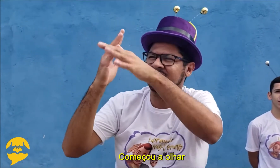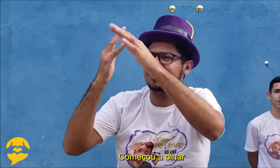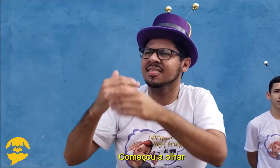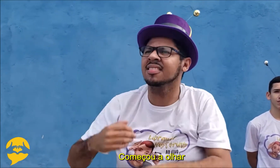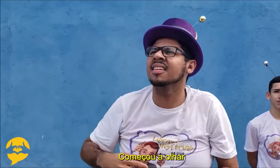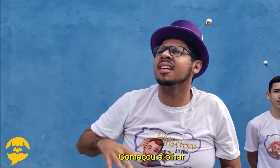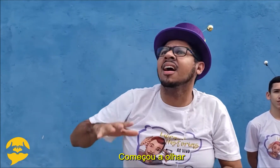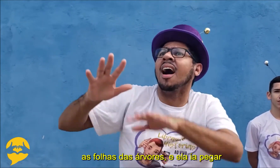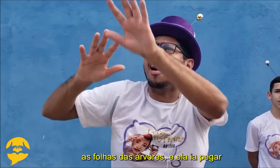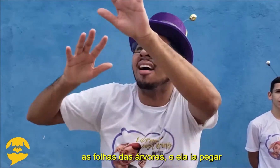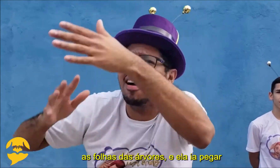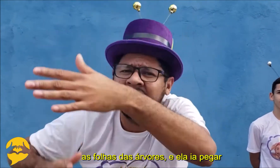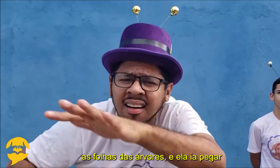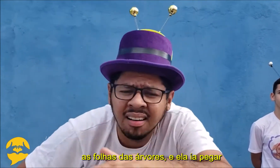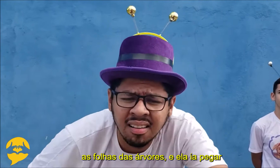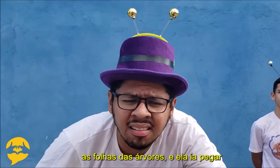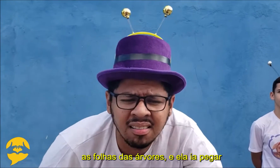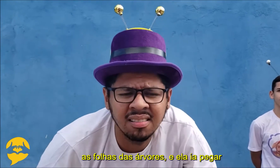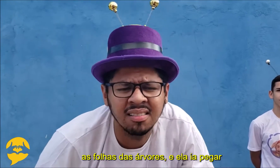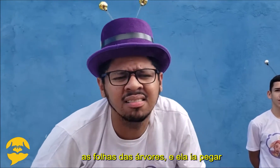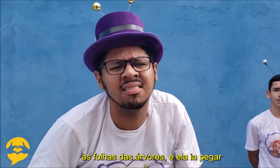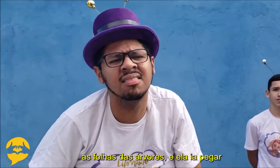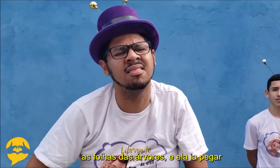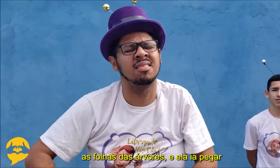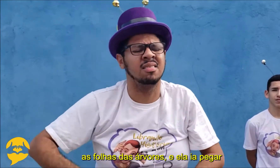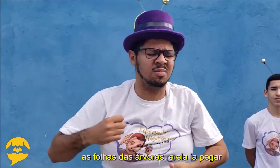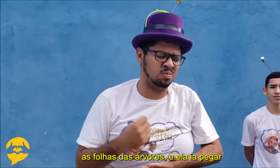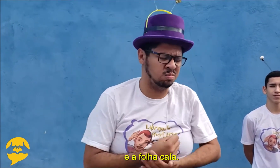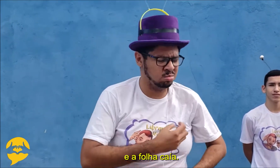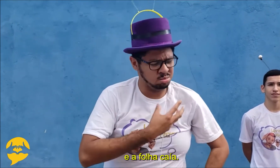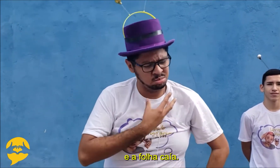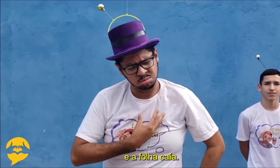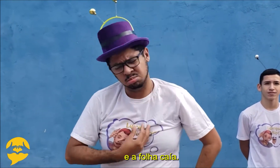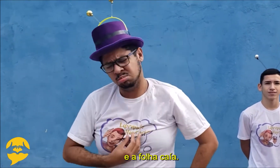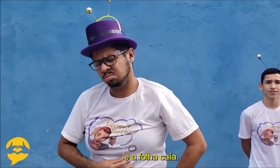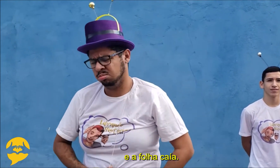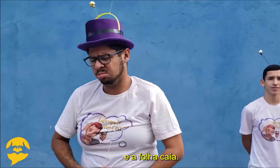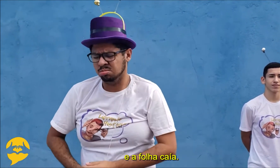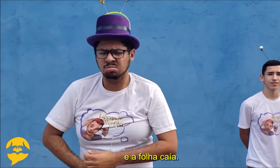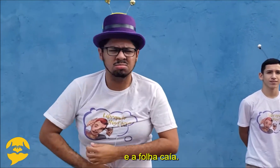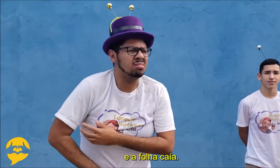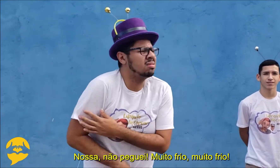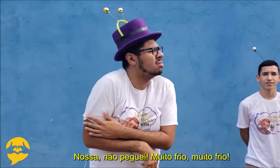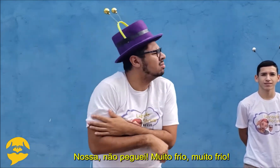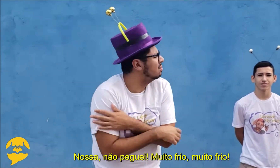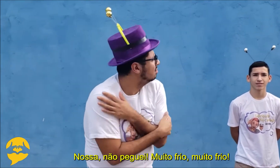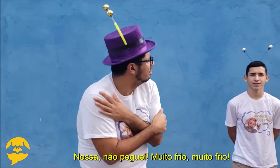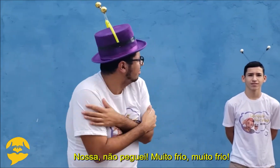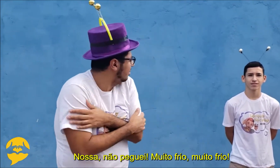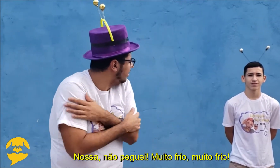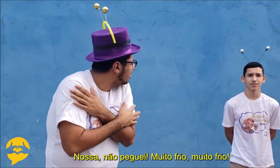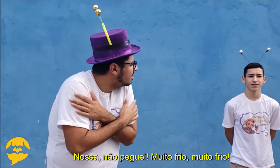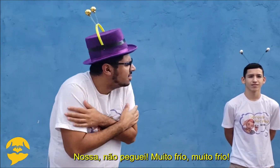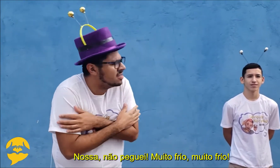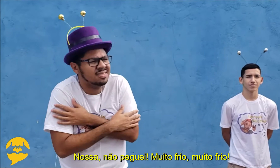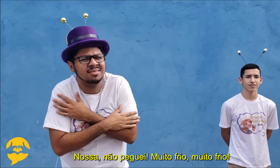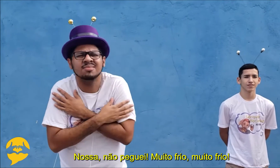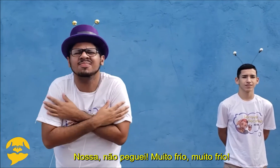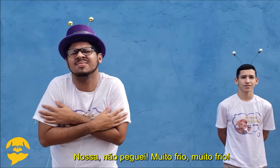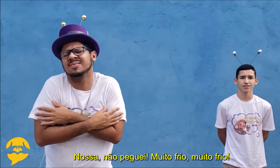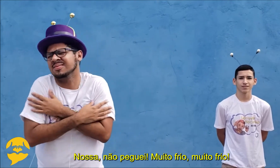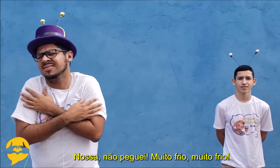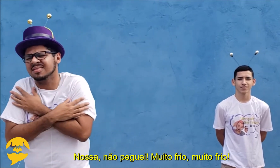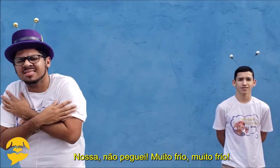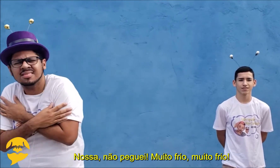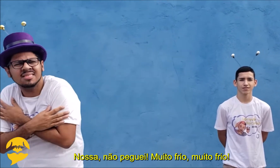olhar as folhas das árvores. E ela ia pegar e a folha caía. Nossa, não peguei. E muito